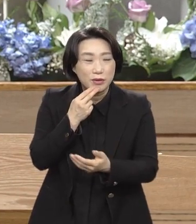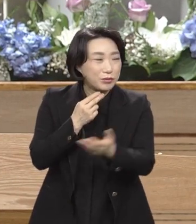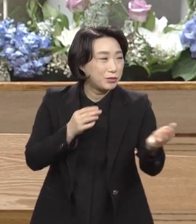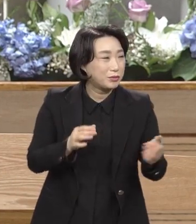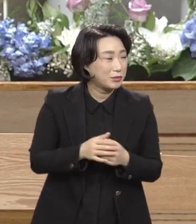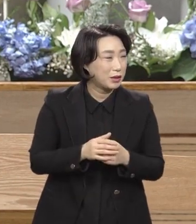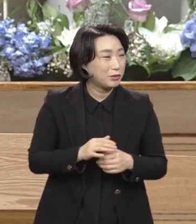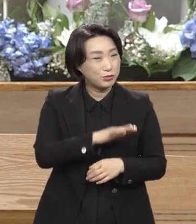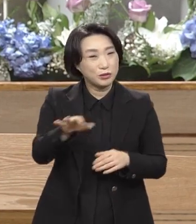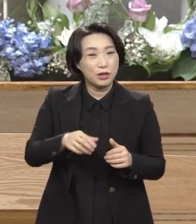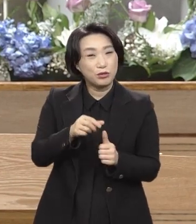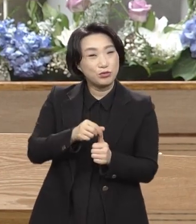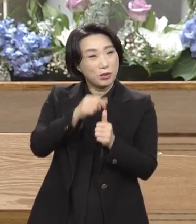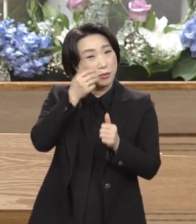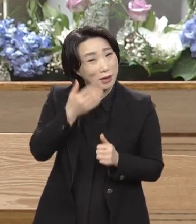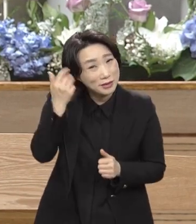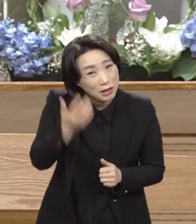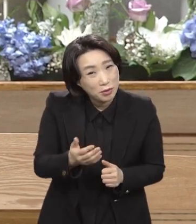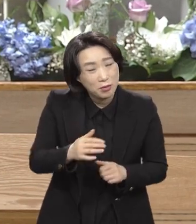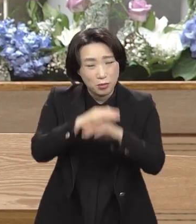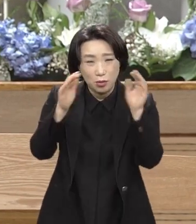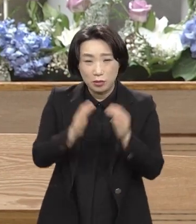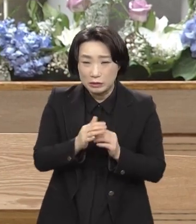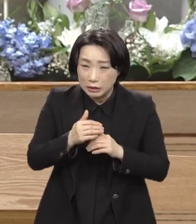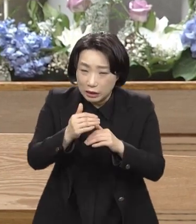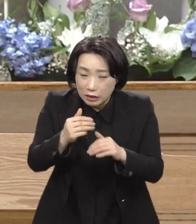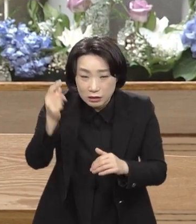가만히 바라볼 때 안 죽어야 할 뿐이에요.